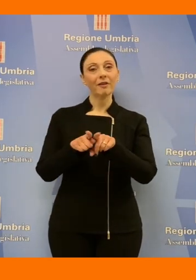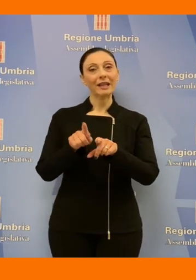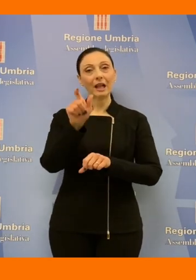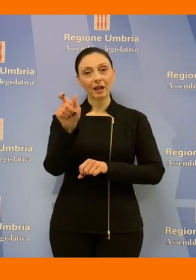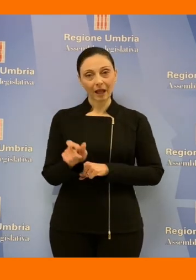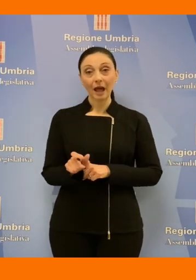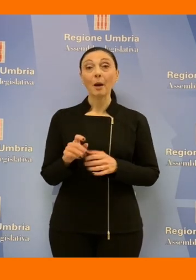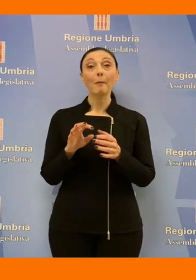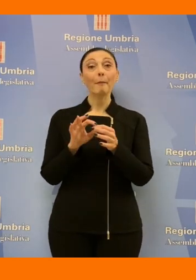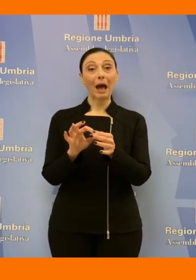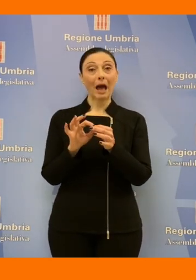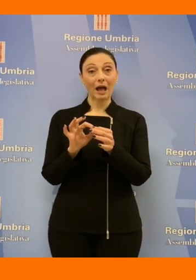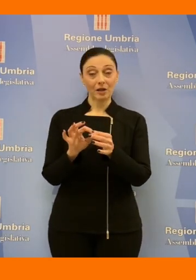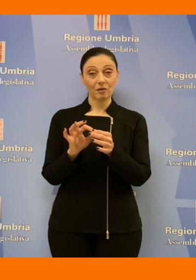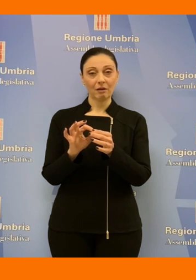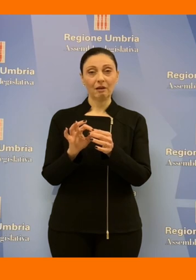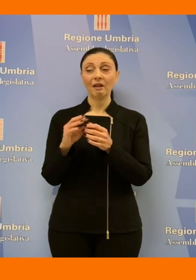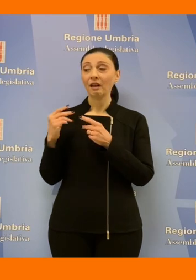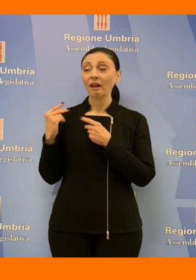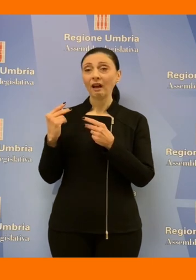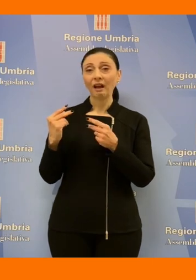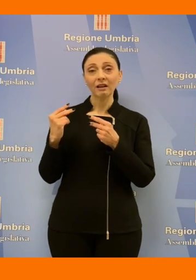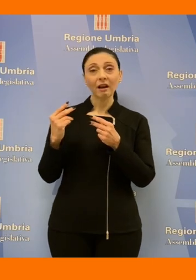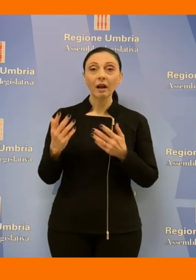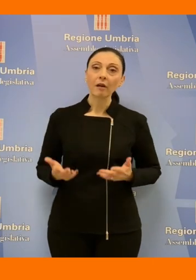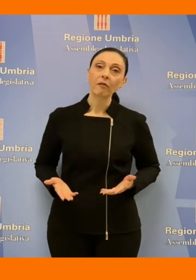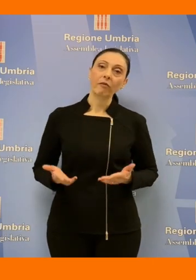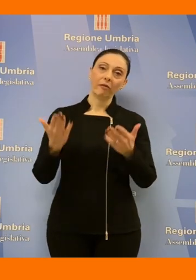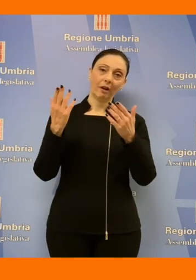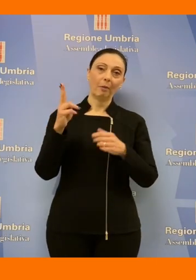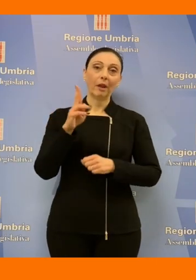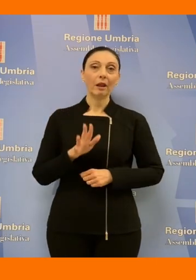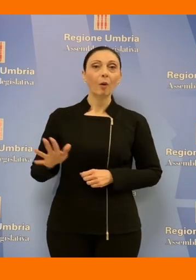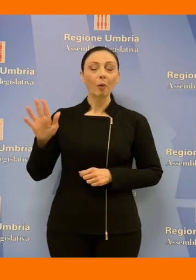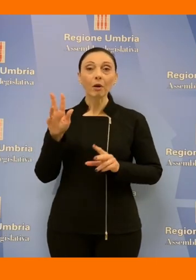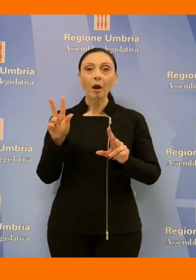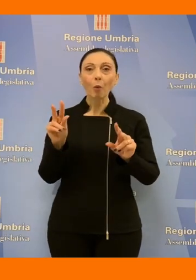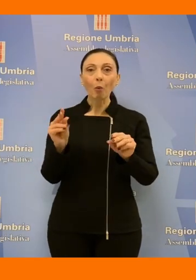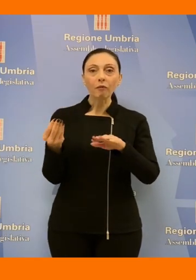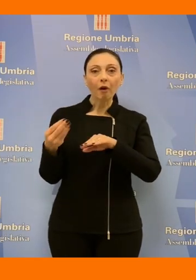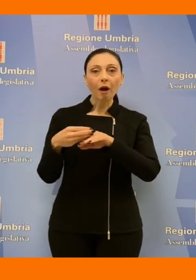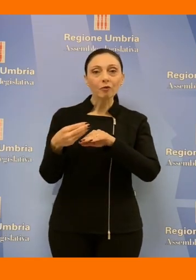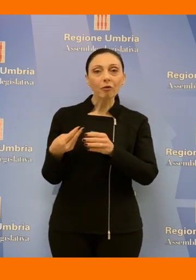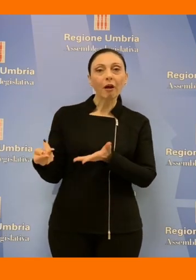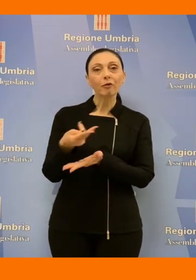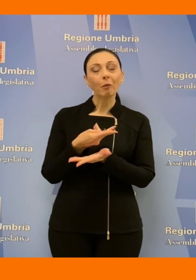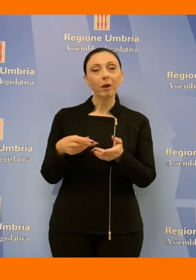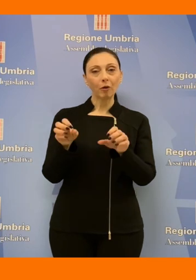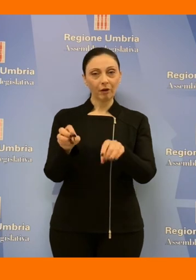'Italia e Leonora Pace dopo tanti anni finalmente l'Umbria ha un nuovo e aggiornato piano rifiuti beh